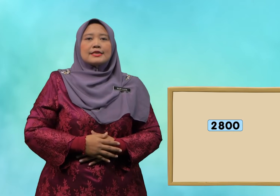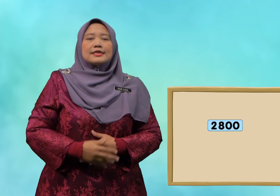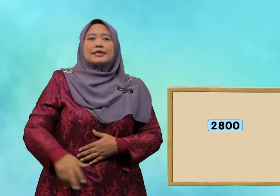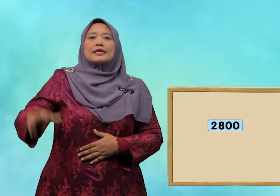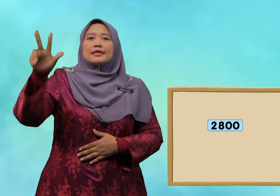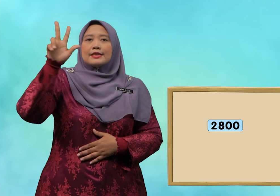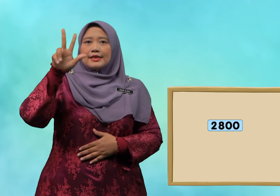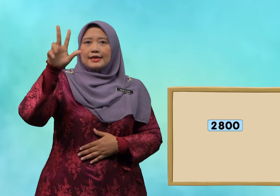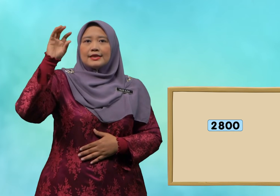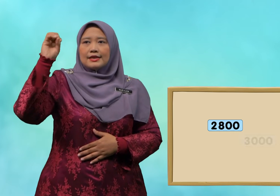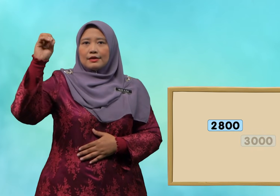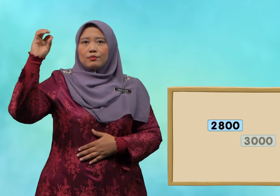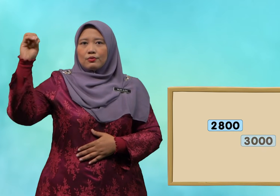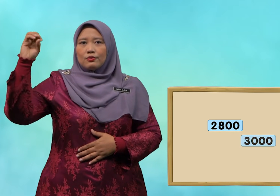3,000,